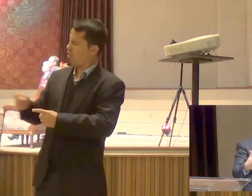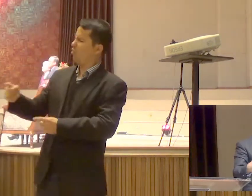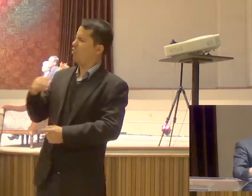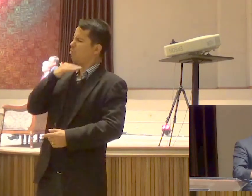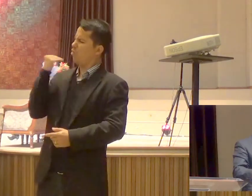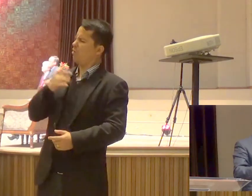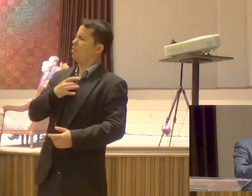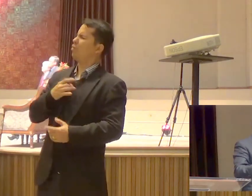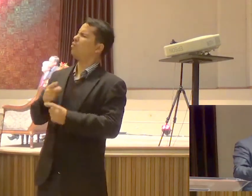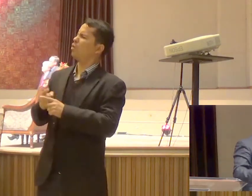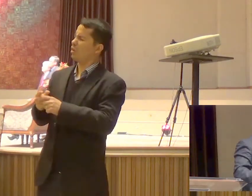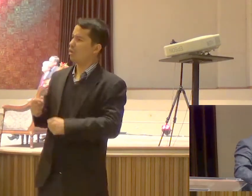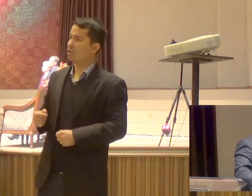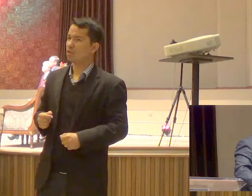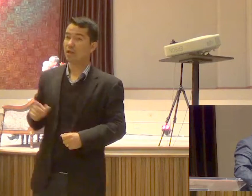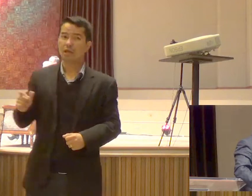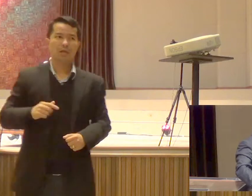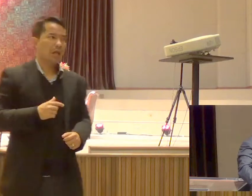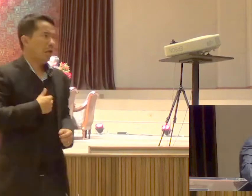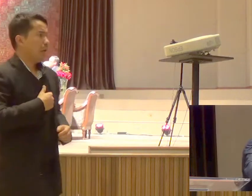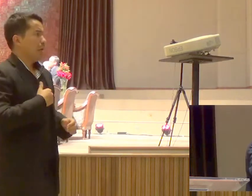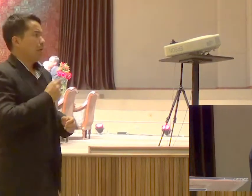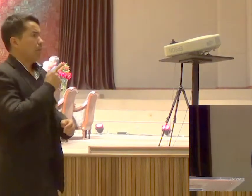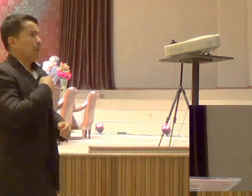Pastor E se eu estiver doente? São brincadeiras